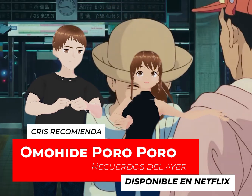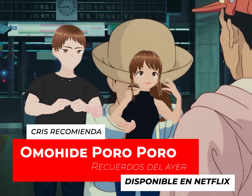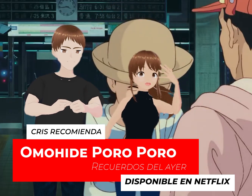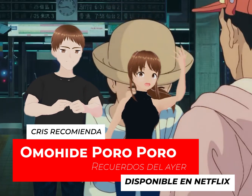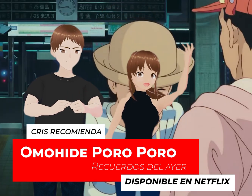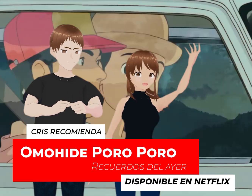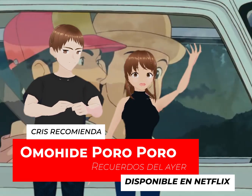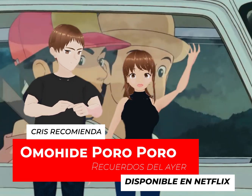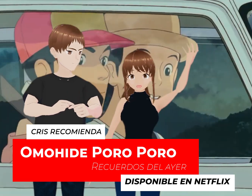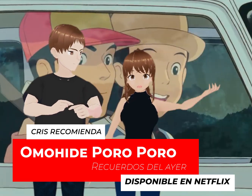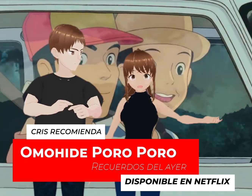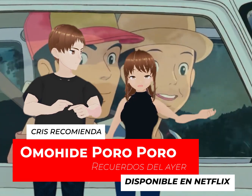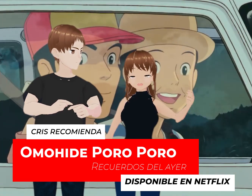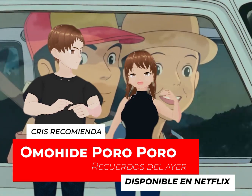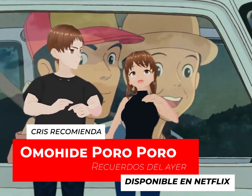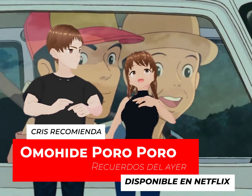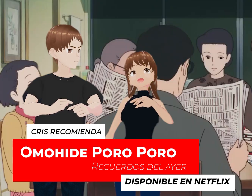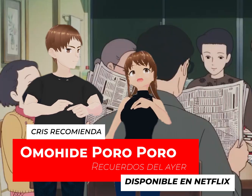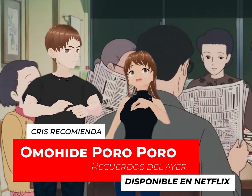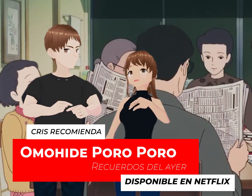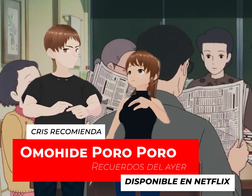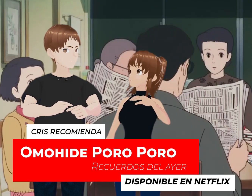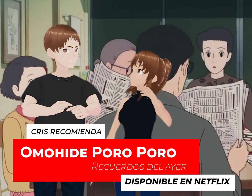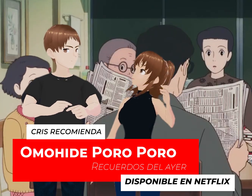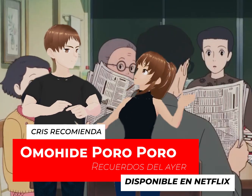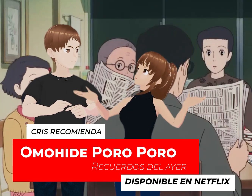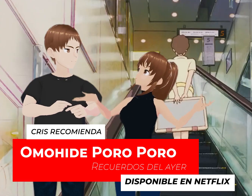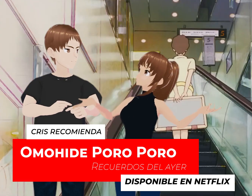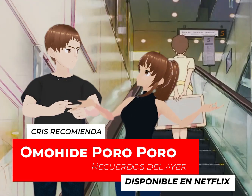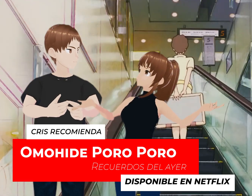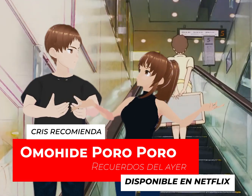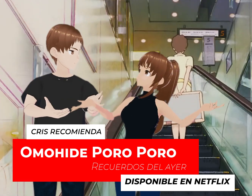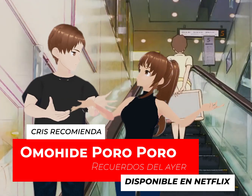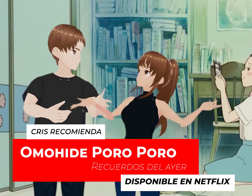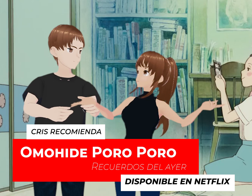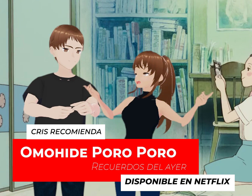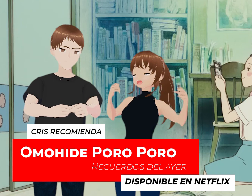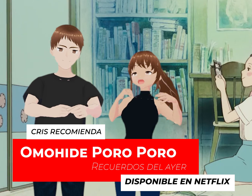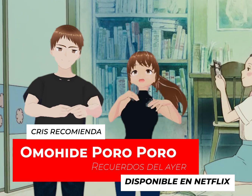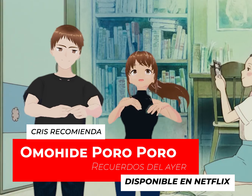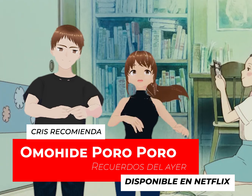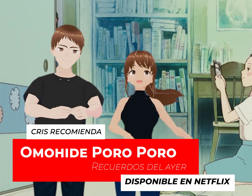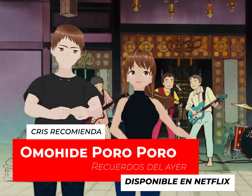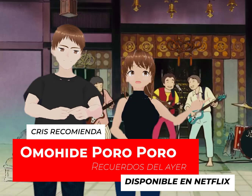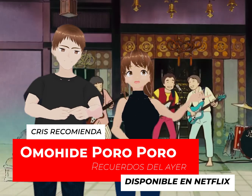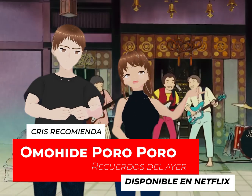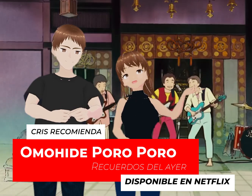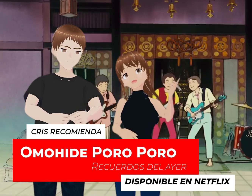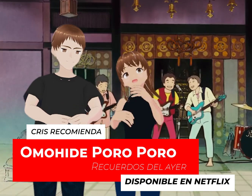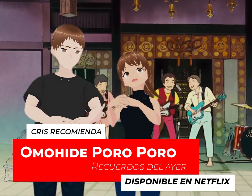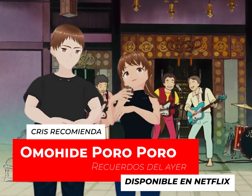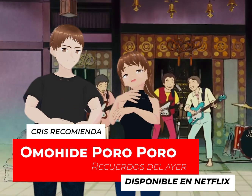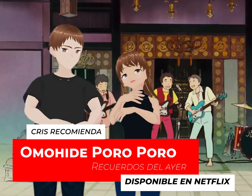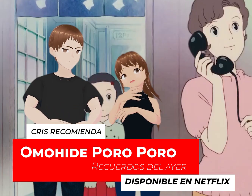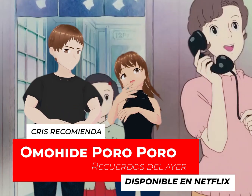Vivir la vida de Tokio Y ella está muy contenta Viviendo en el campo Pero también Vemos